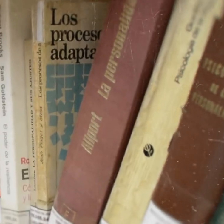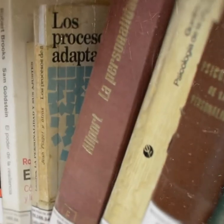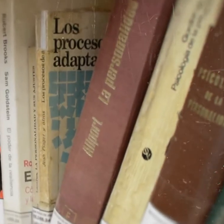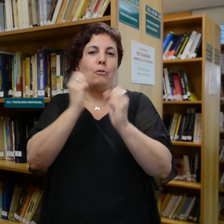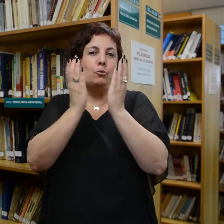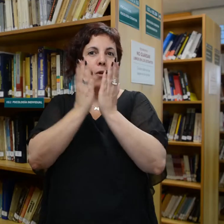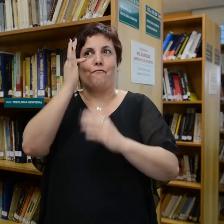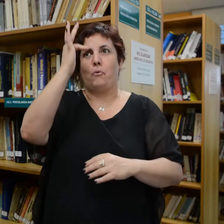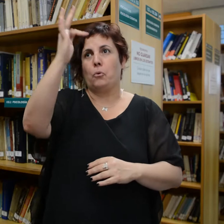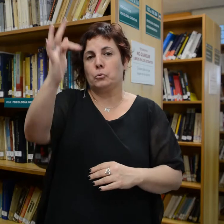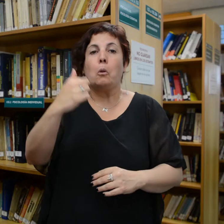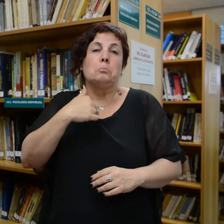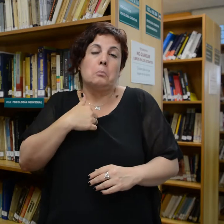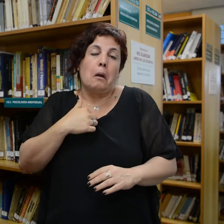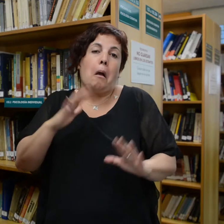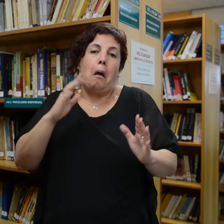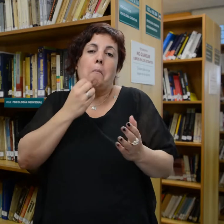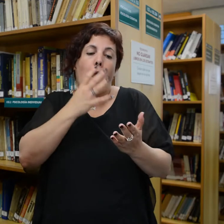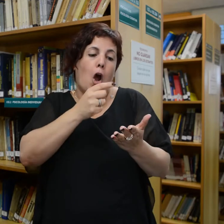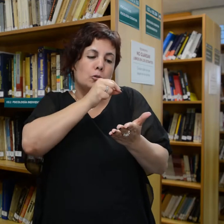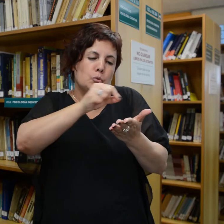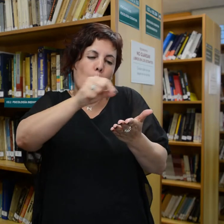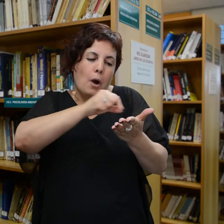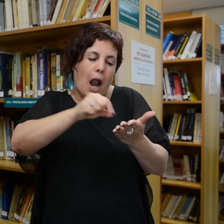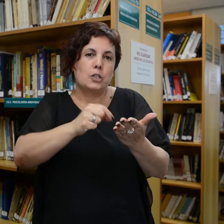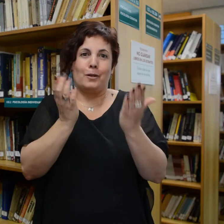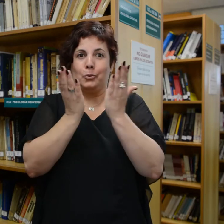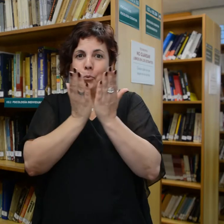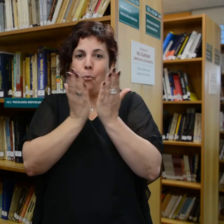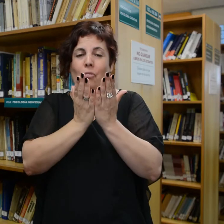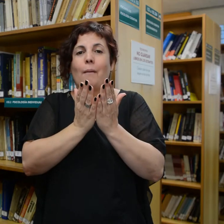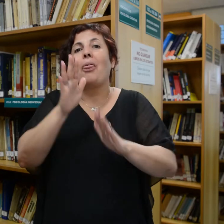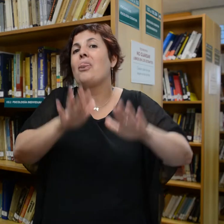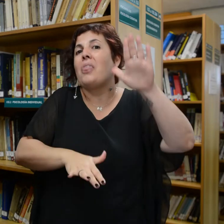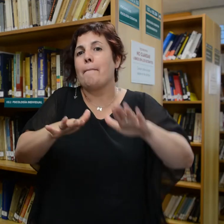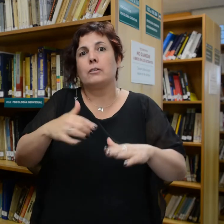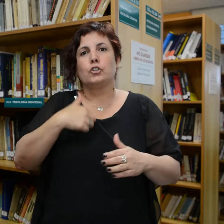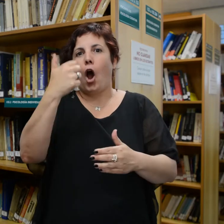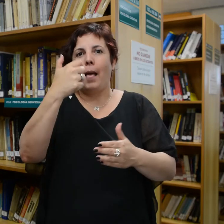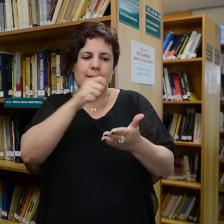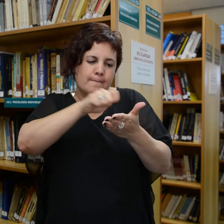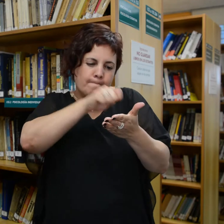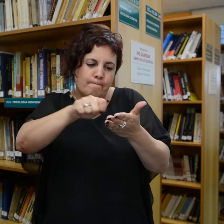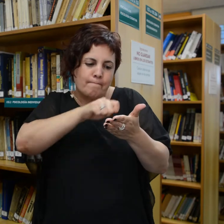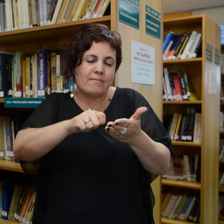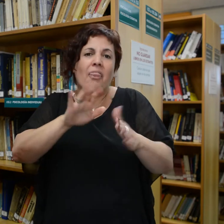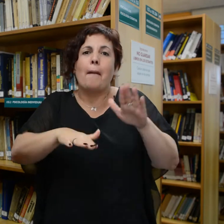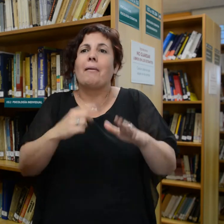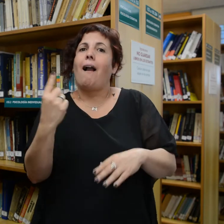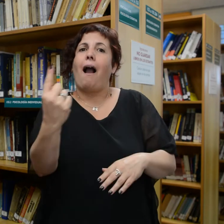A mí me sirve subrayar los libros para estudiar, pero la estrategia del subrayado es muy personal. Solo ayuda a la persona